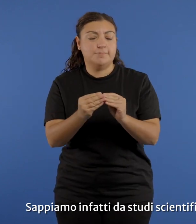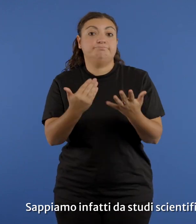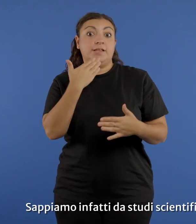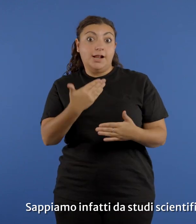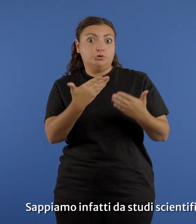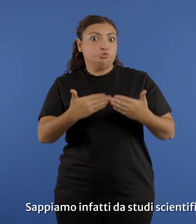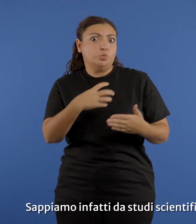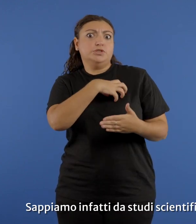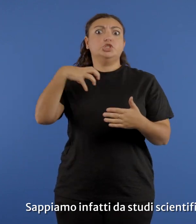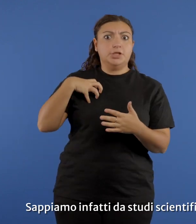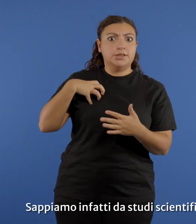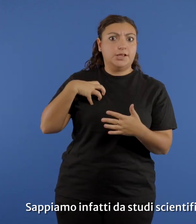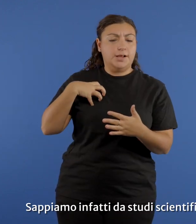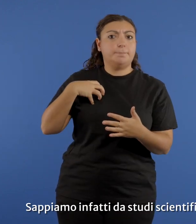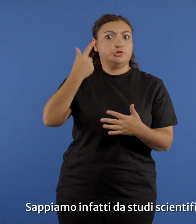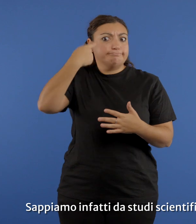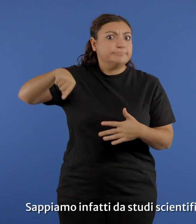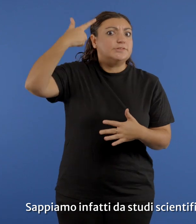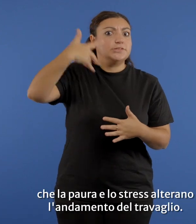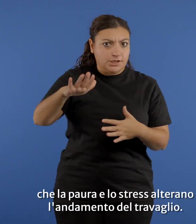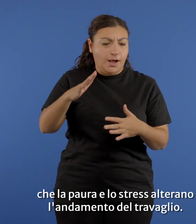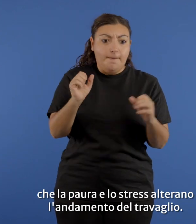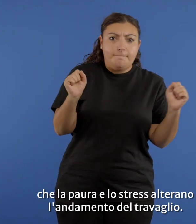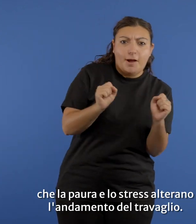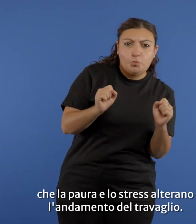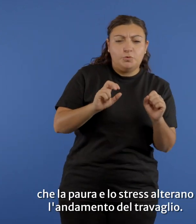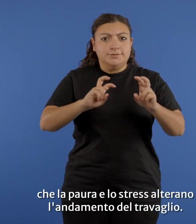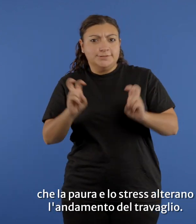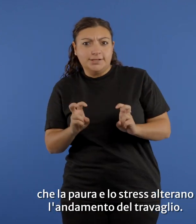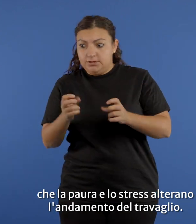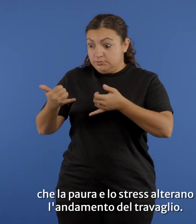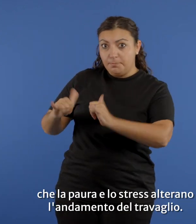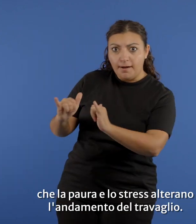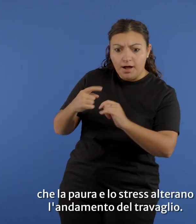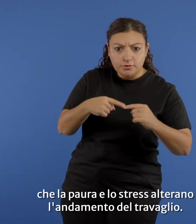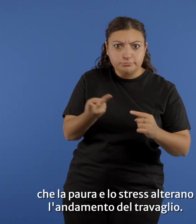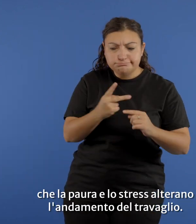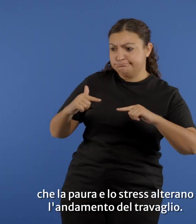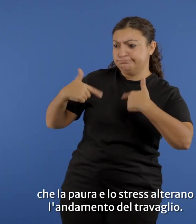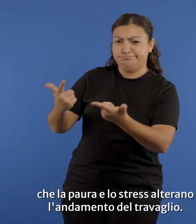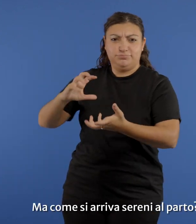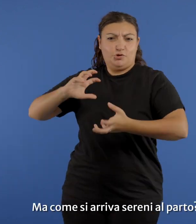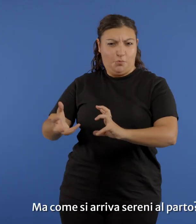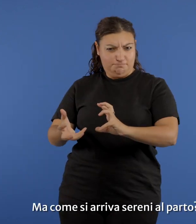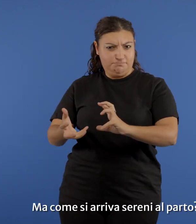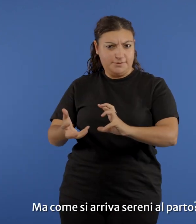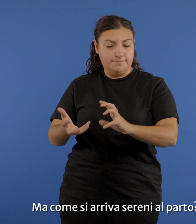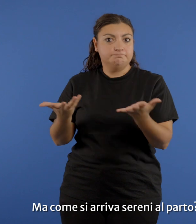infatti che da studi scientifici che la paura e lo stress alterano l'andamento del travaglio. Ma come si arriva serene al